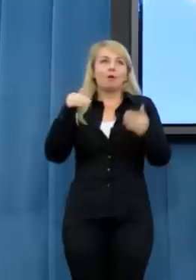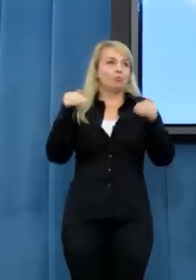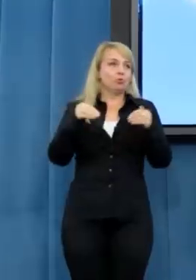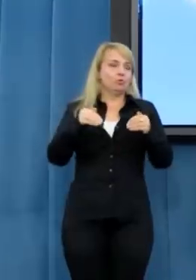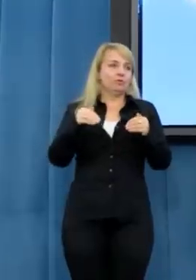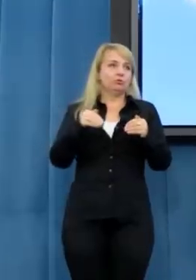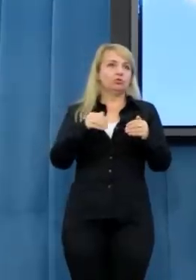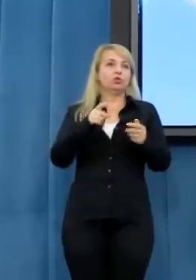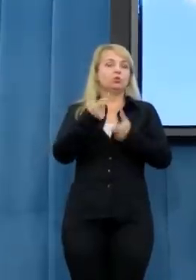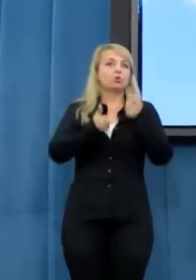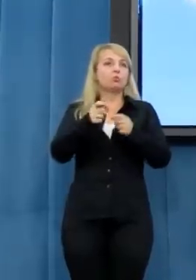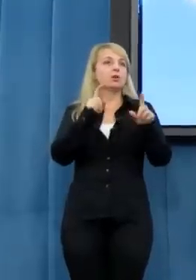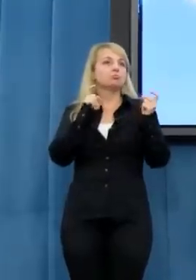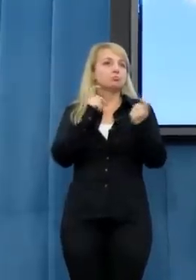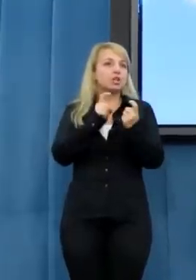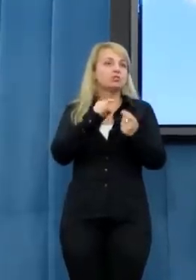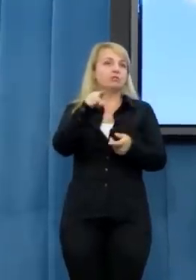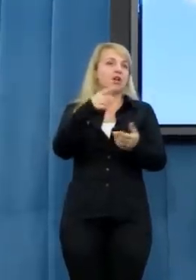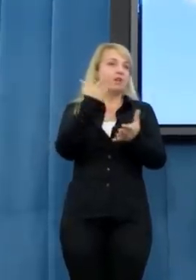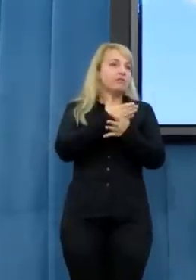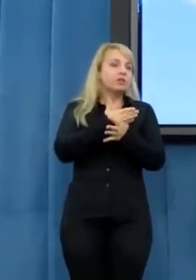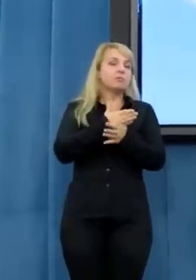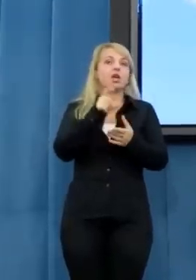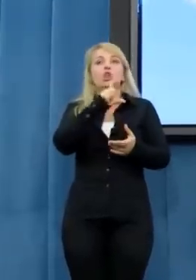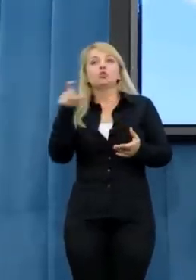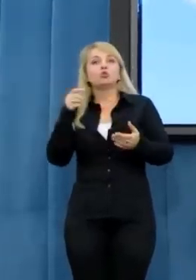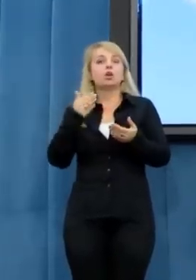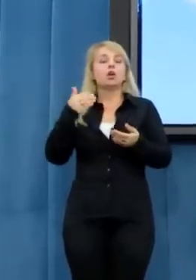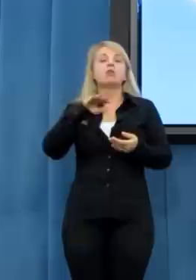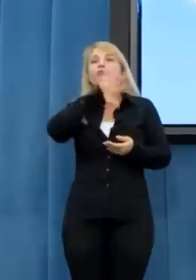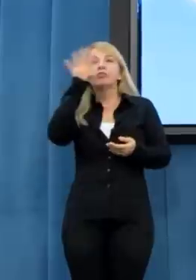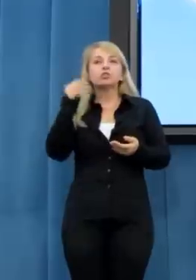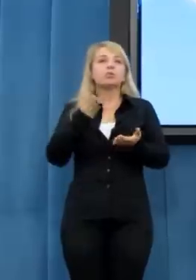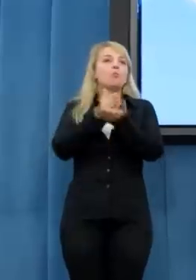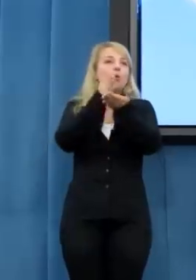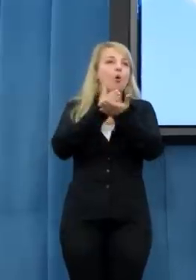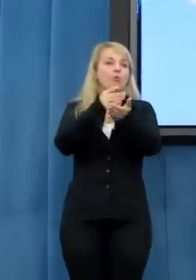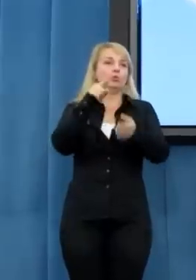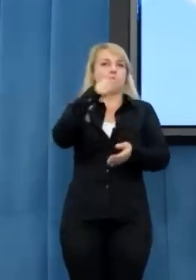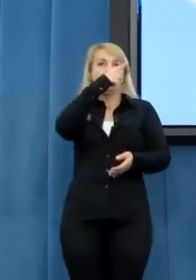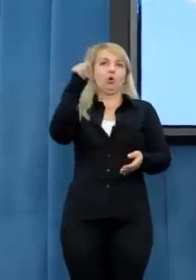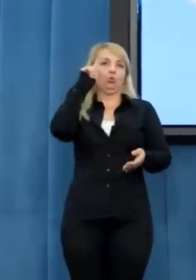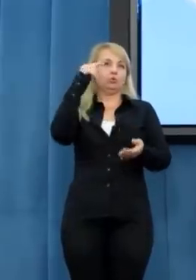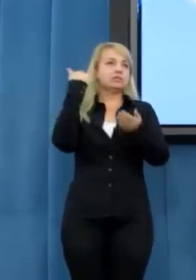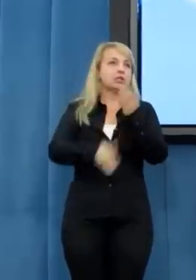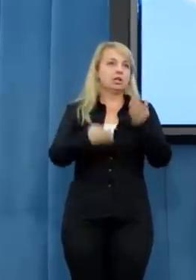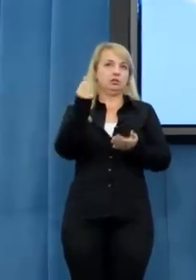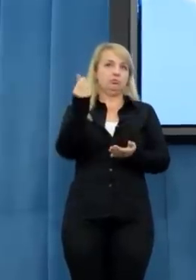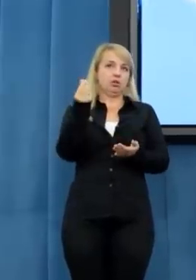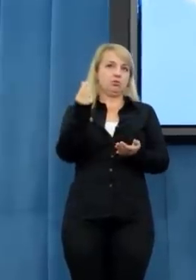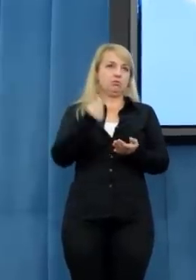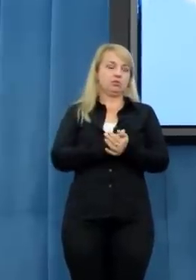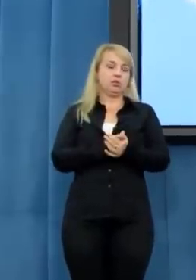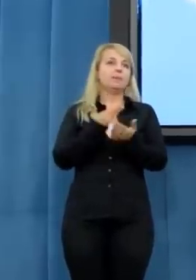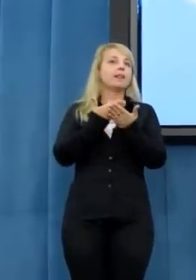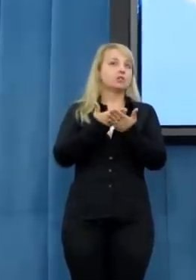tym momencie pomóc tym osobom, które poniosły ogromne skraty finansowe z uwagi na